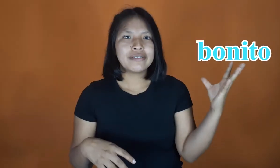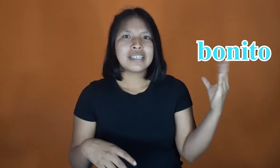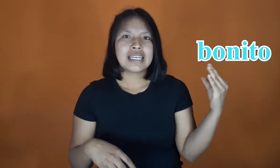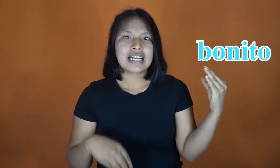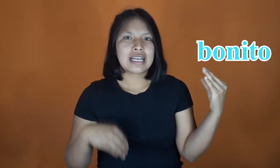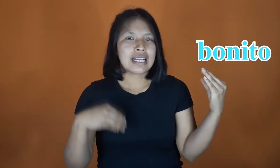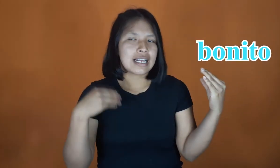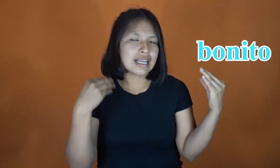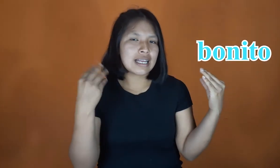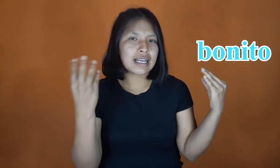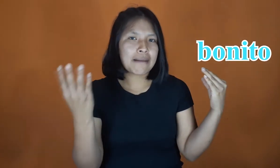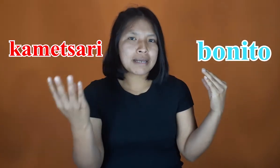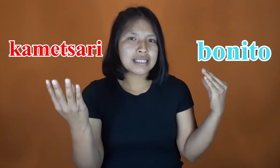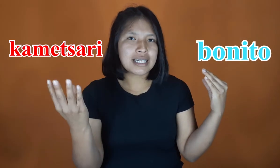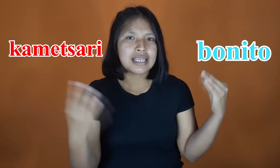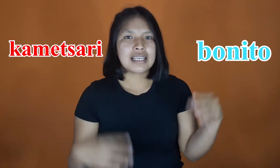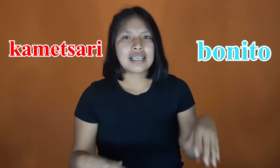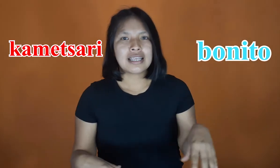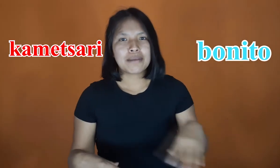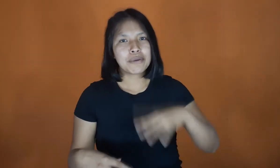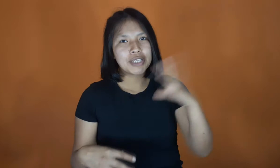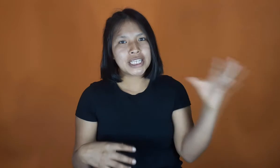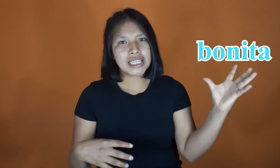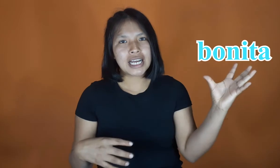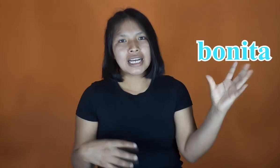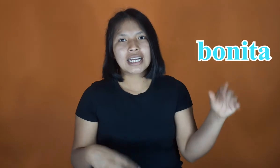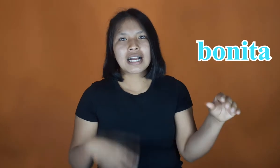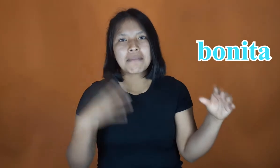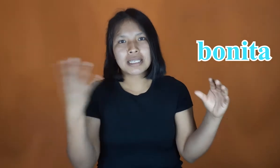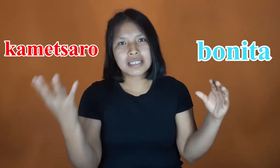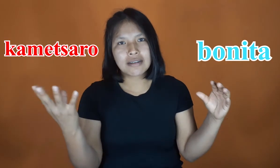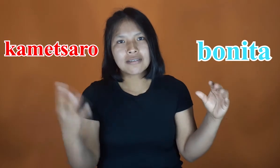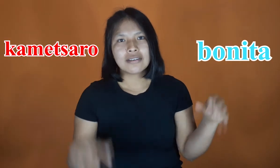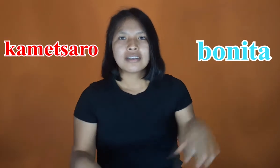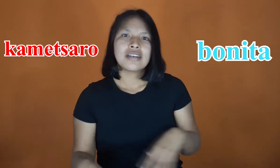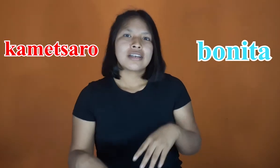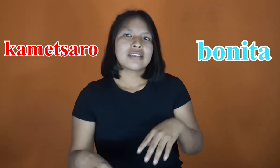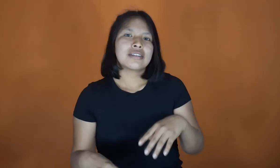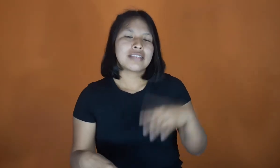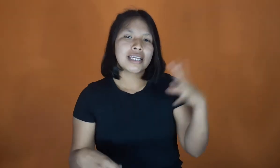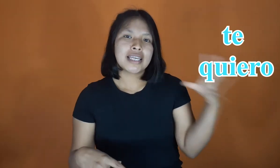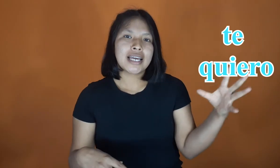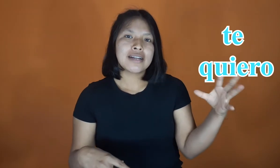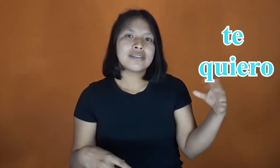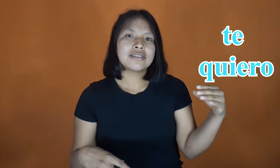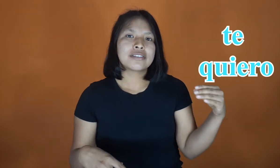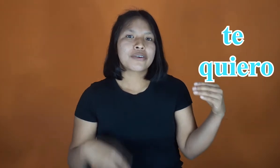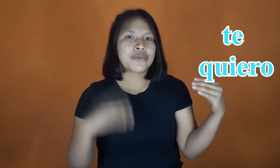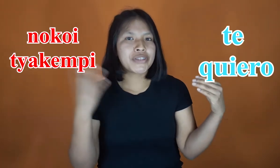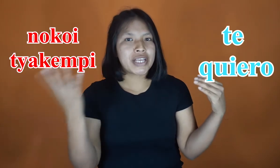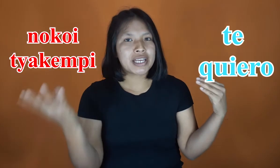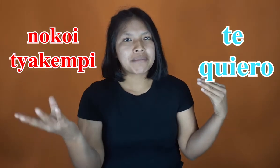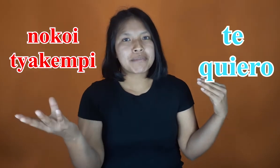Bonito Kame Tsari. Bonita Kame Tsaro. Te quiero. No koi tea genpi.